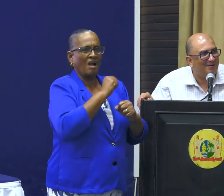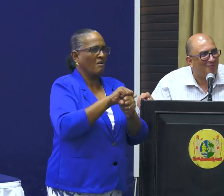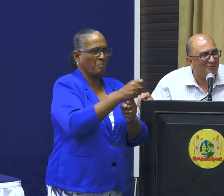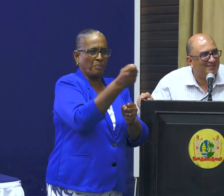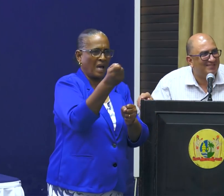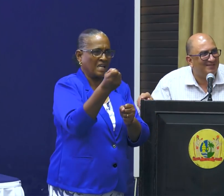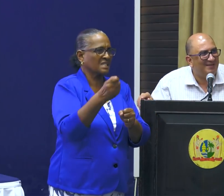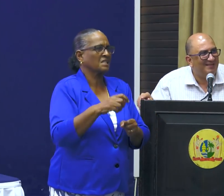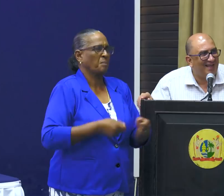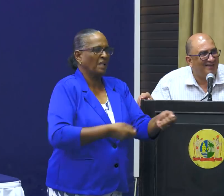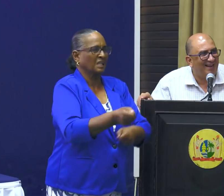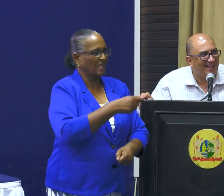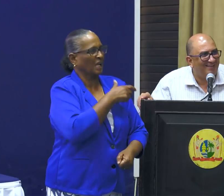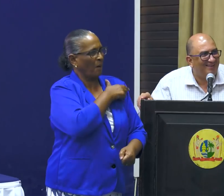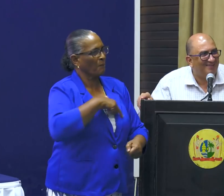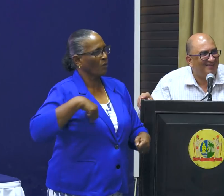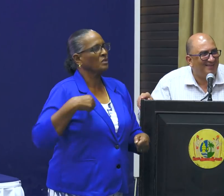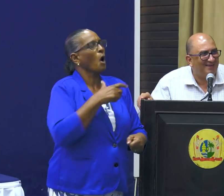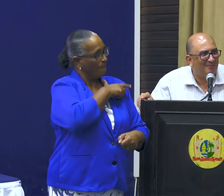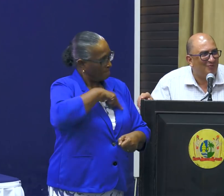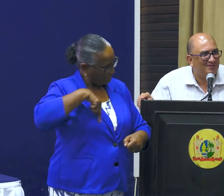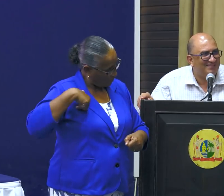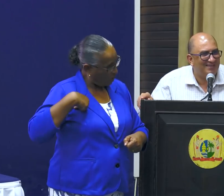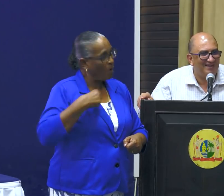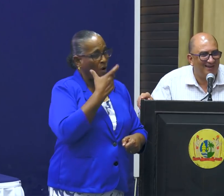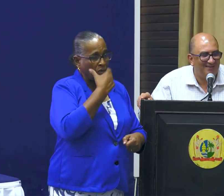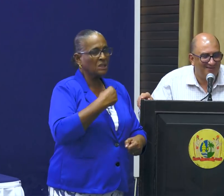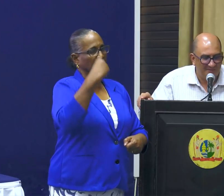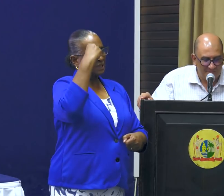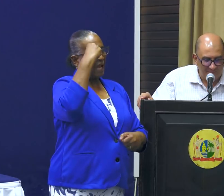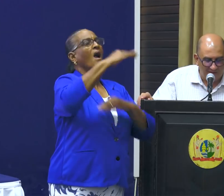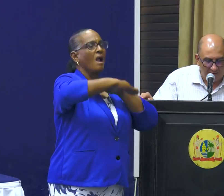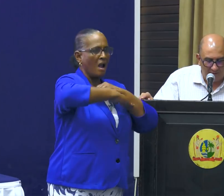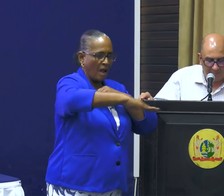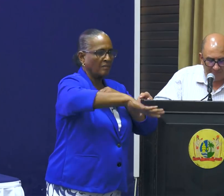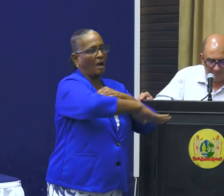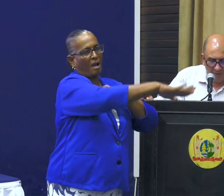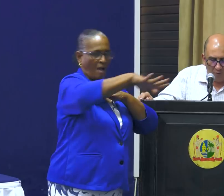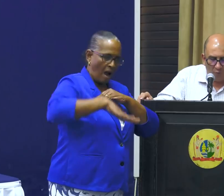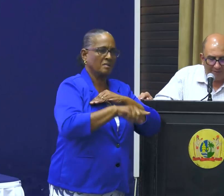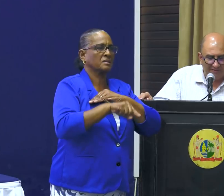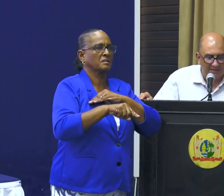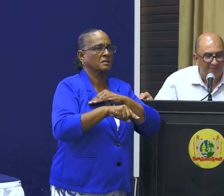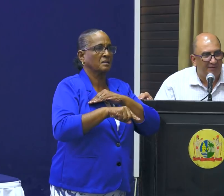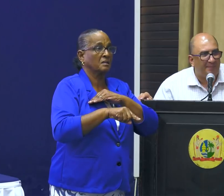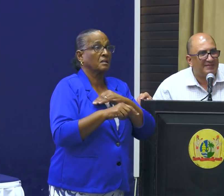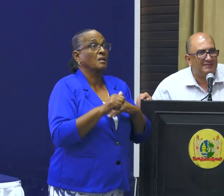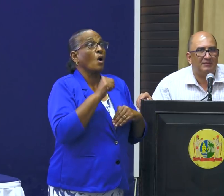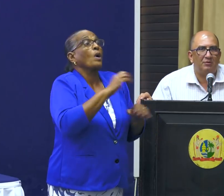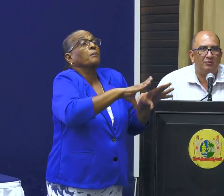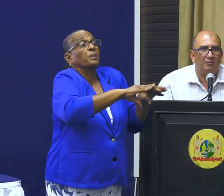pers, de regering Boutersen denkt landelijk. De regering Boutersen denkt landelijk. Wat